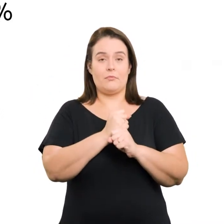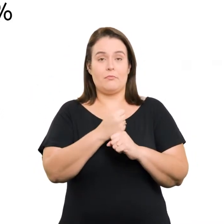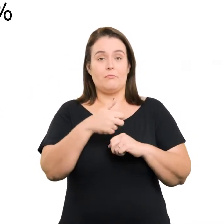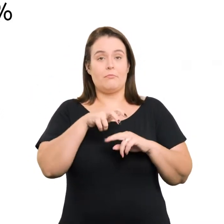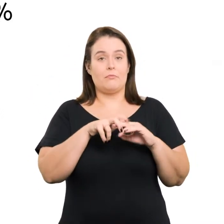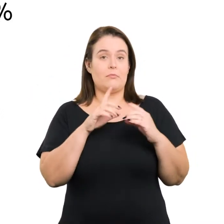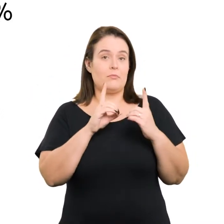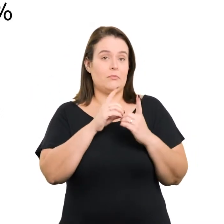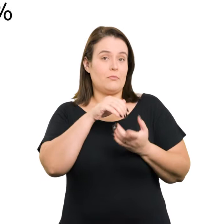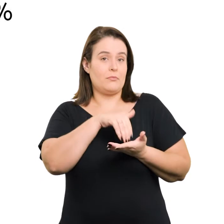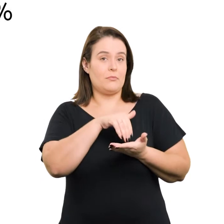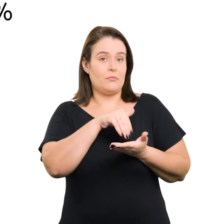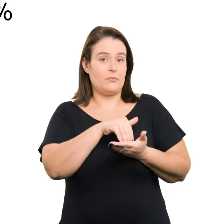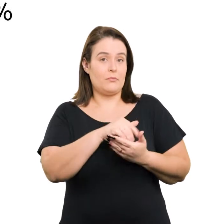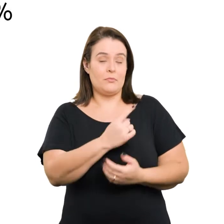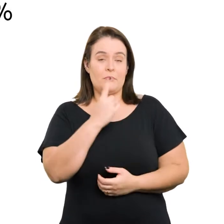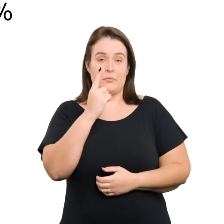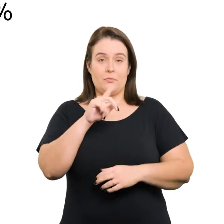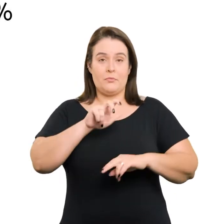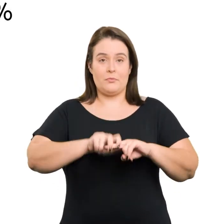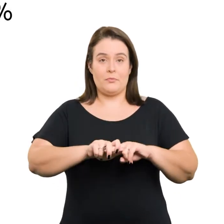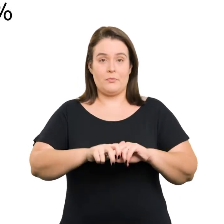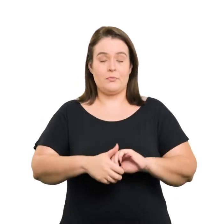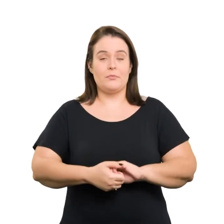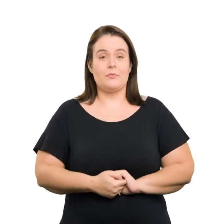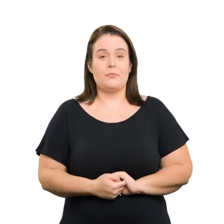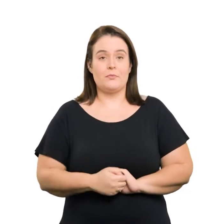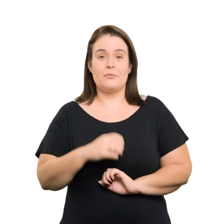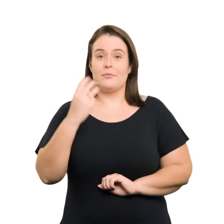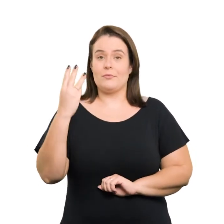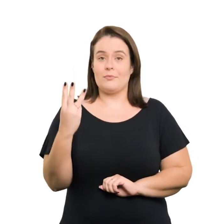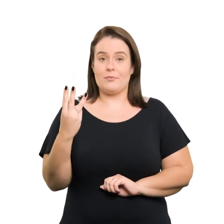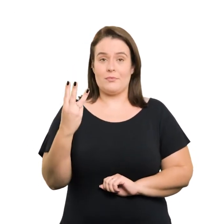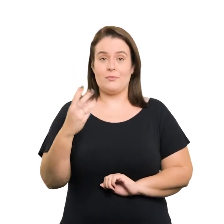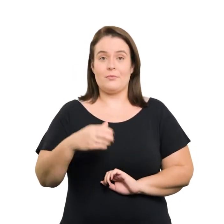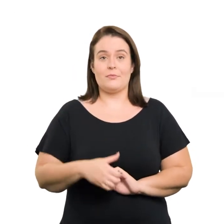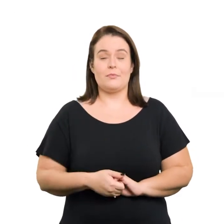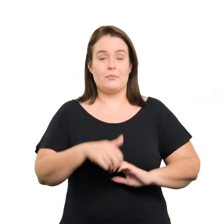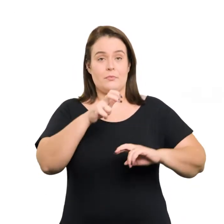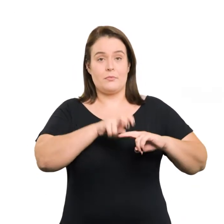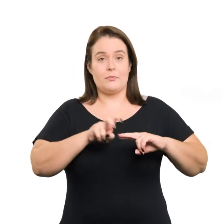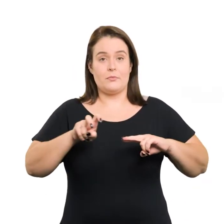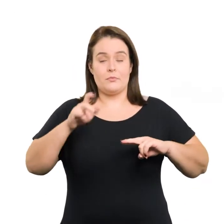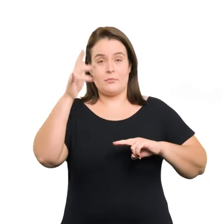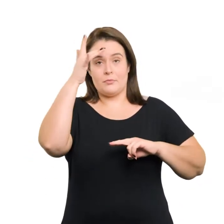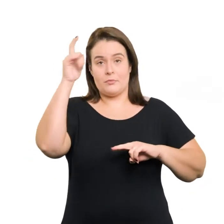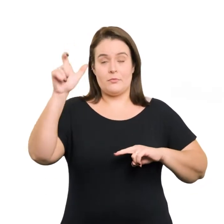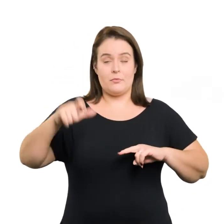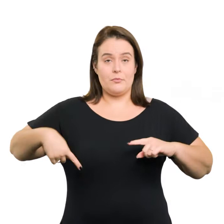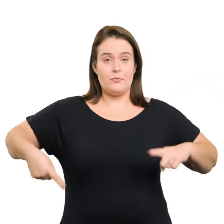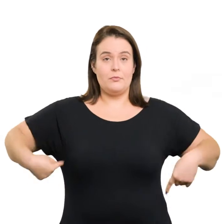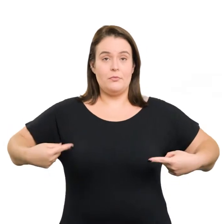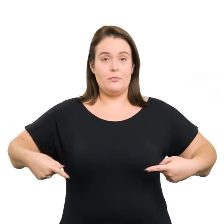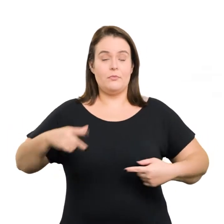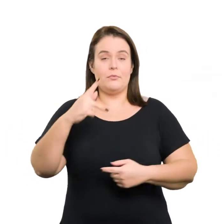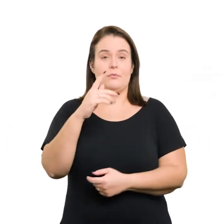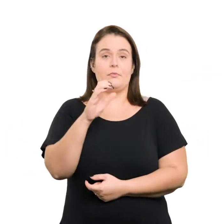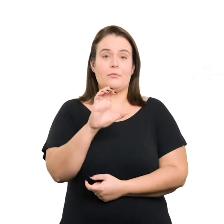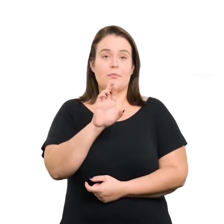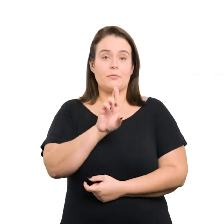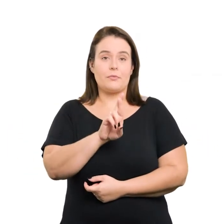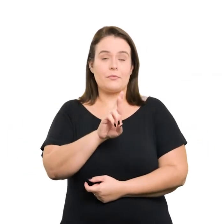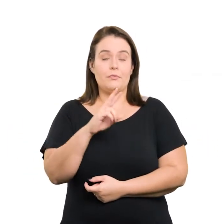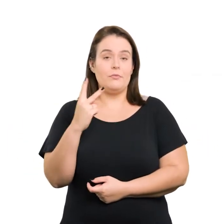atendido no mínimo 1 assento 3. Espaço para a pessoa com cadeira de rodas, PCR